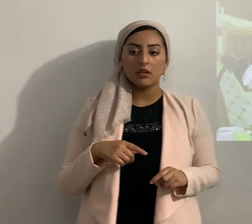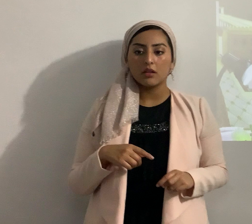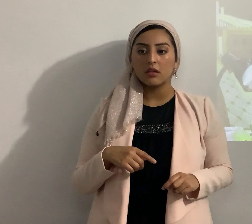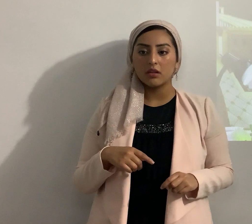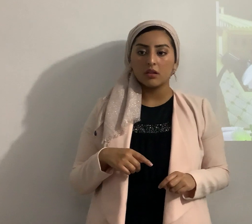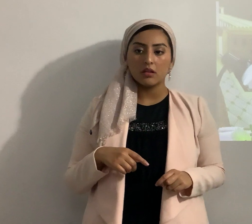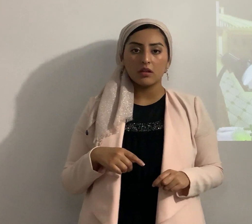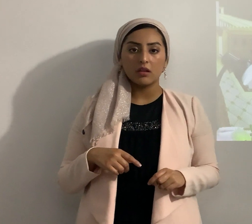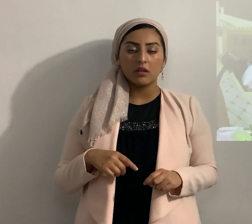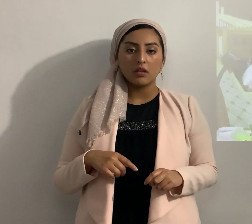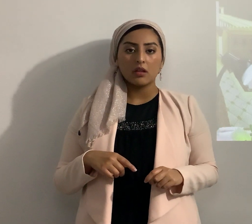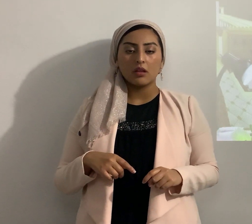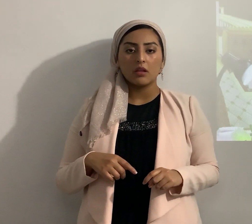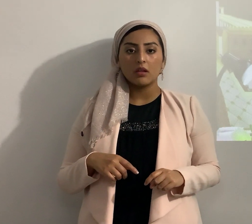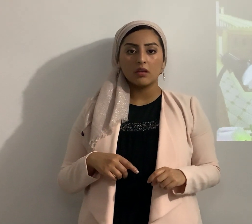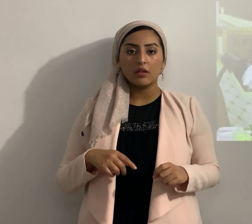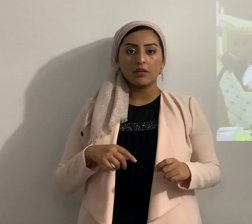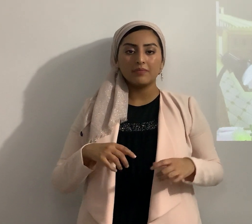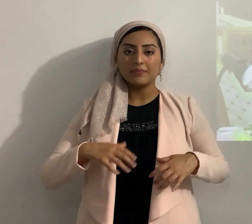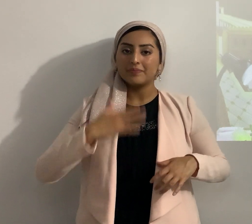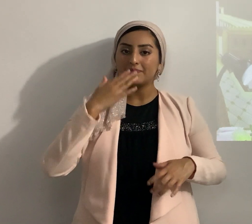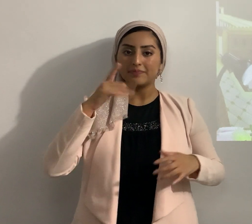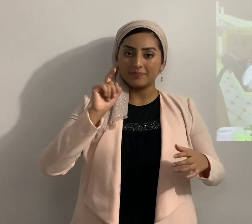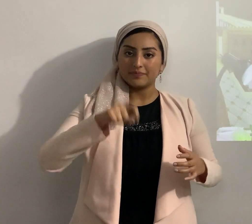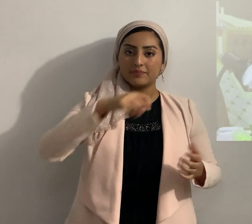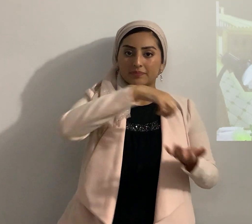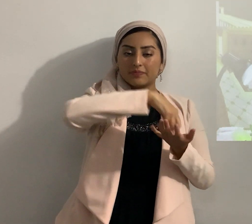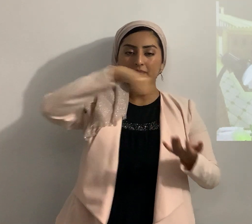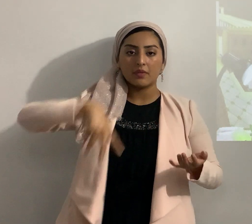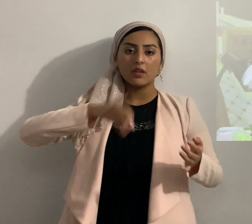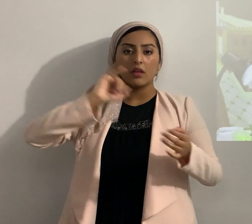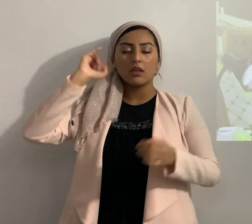desarraigados como Yahweh lo había mandado a Moisés vamos a subrayar eso también